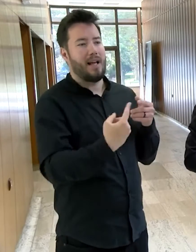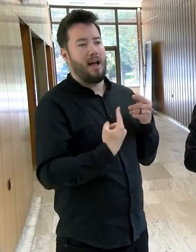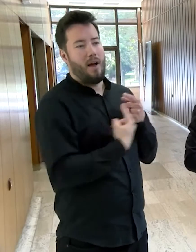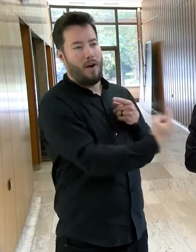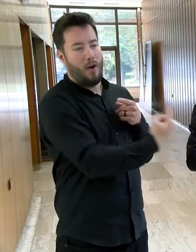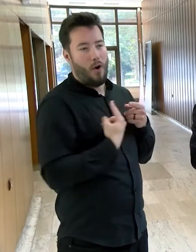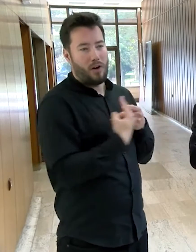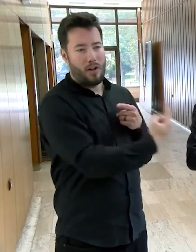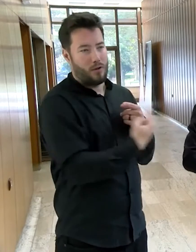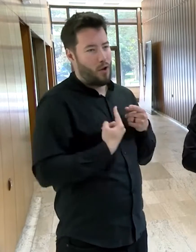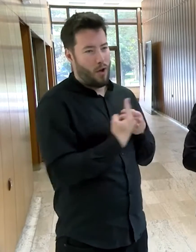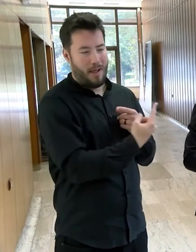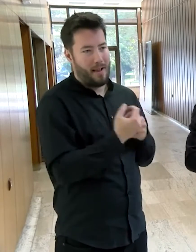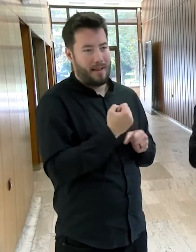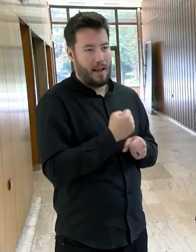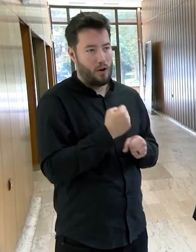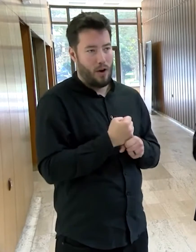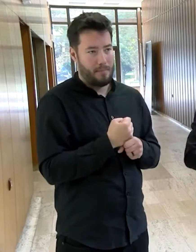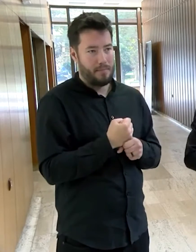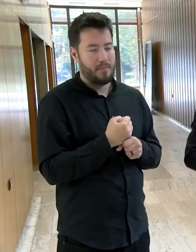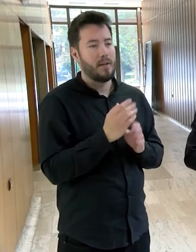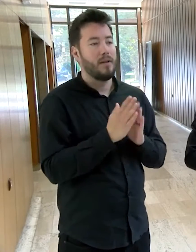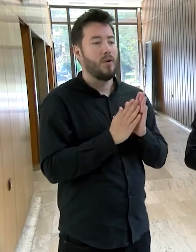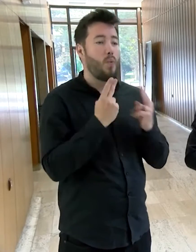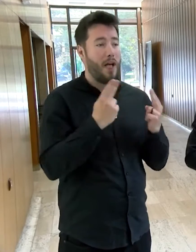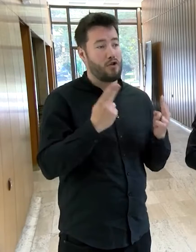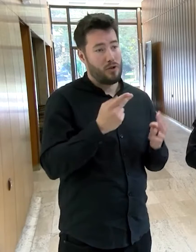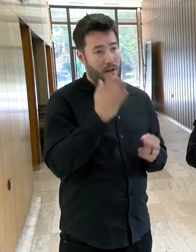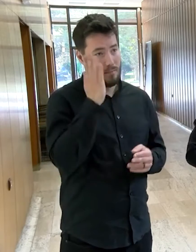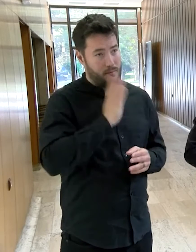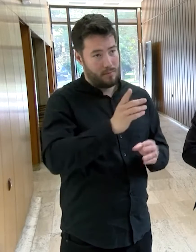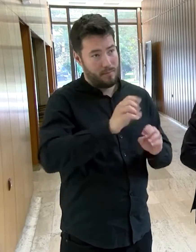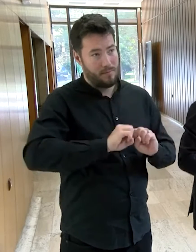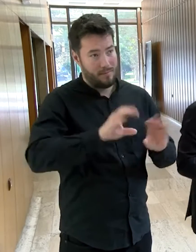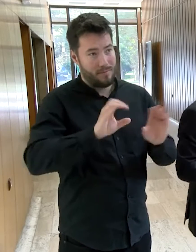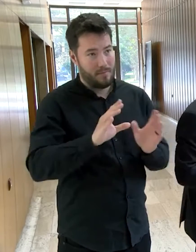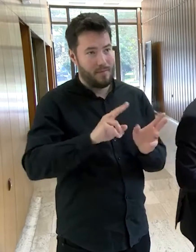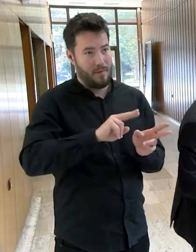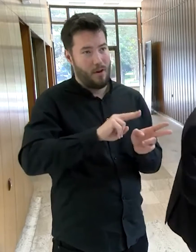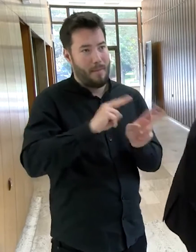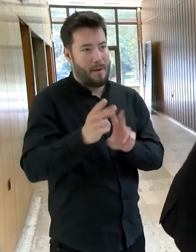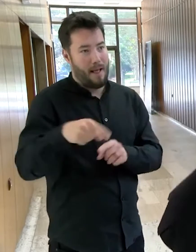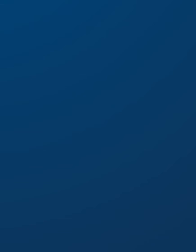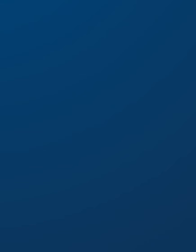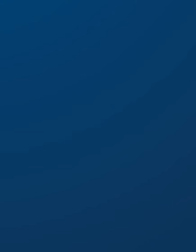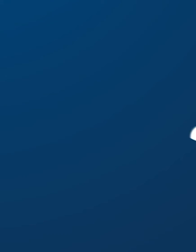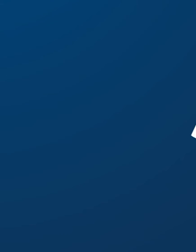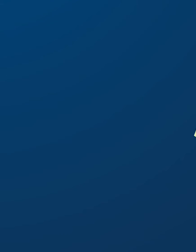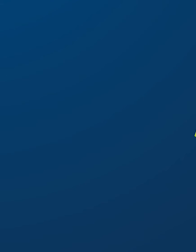zaznamenali v poslednom období. Čiže aj toto je dôležité, aby sa cez vás podľa možnosti tlmočilo. Ďakujem za